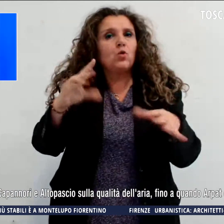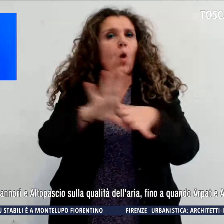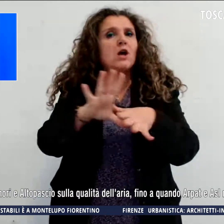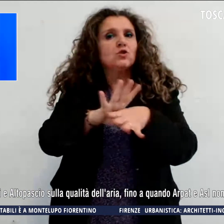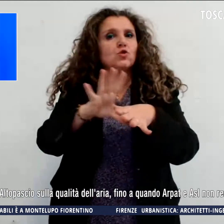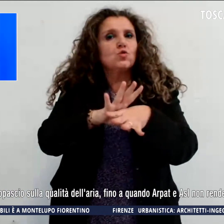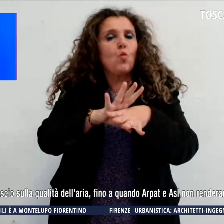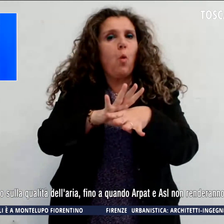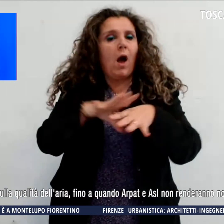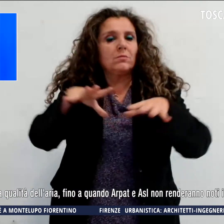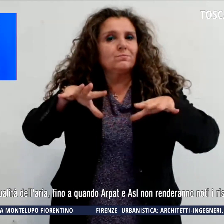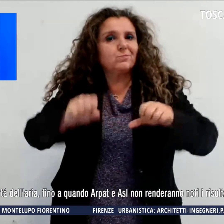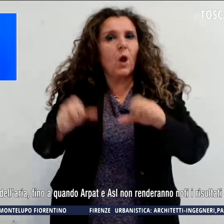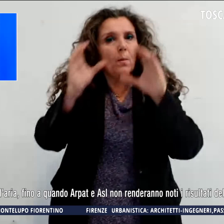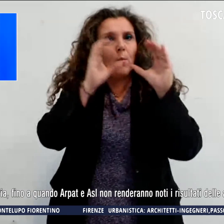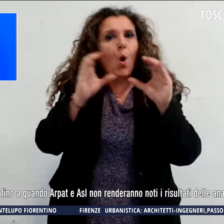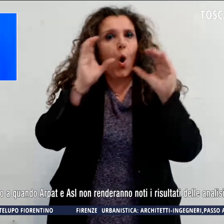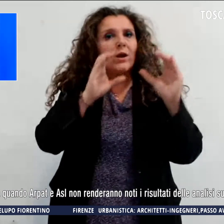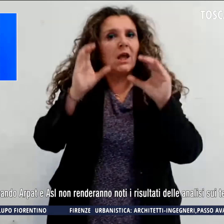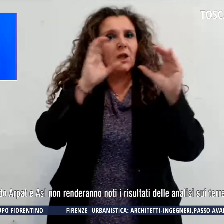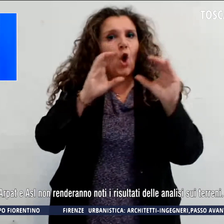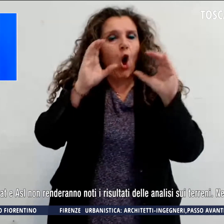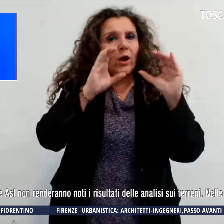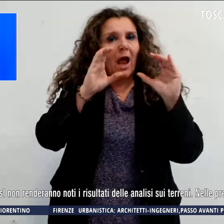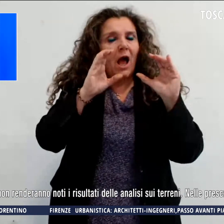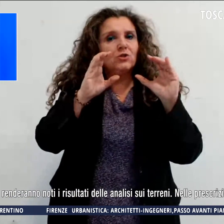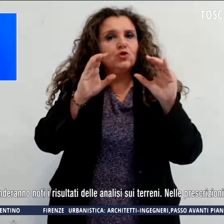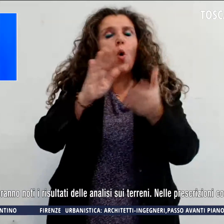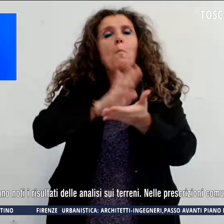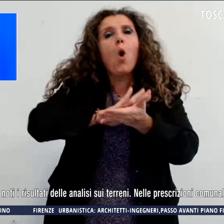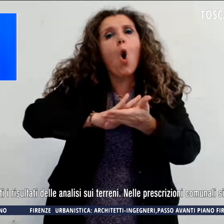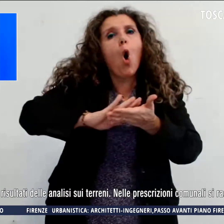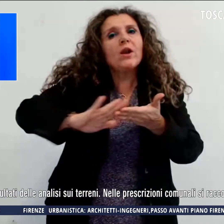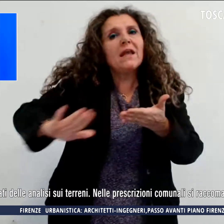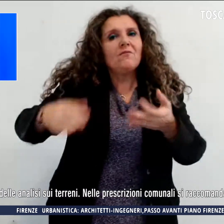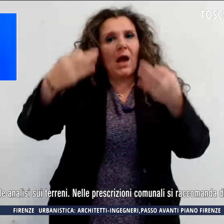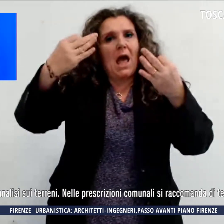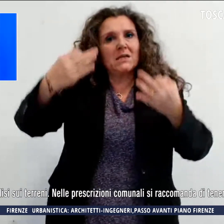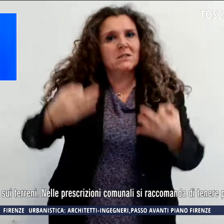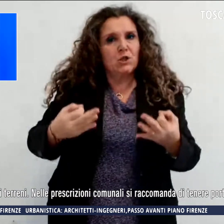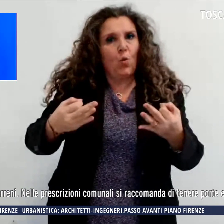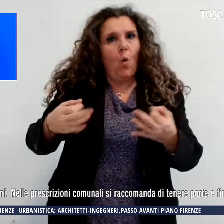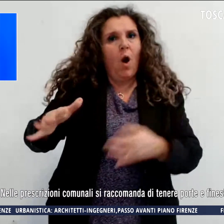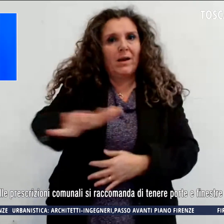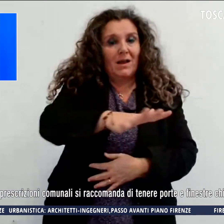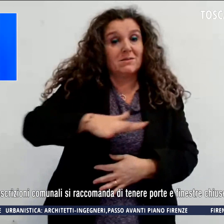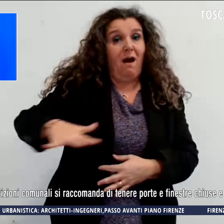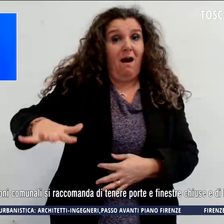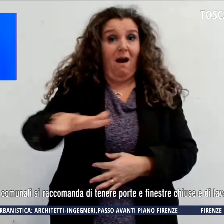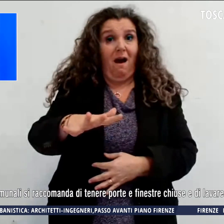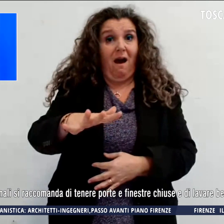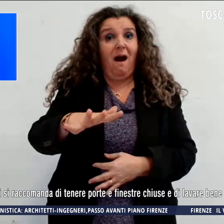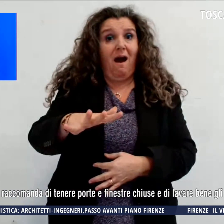monitoraggio, la bonifica e la messa in sicurezza dell'area. Restano in vigore le